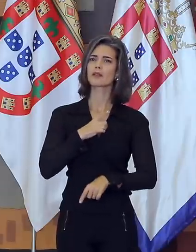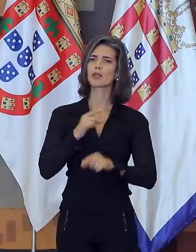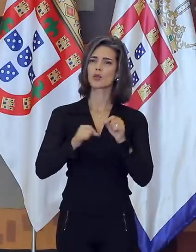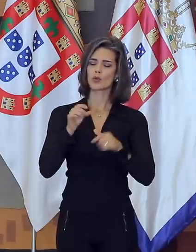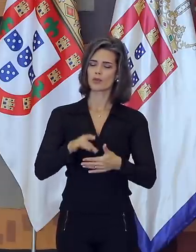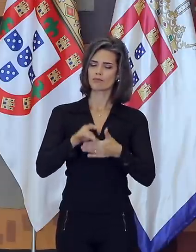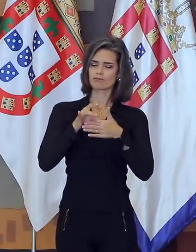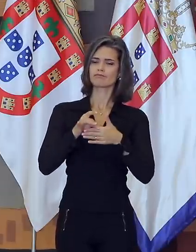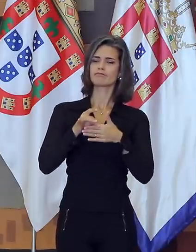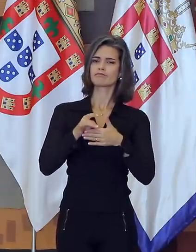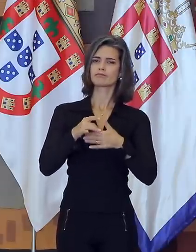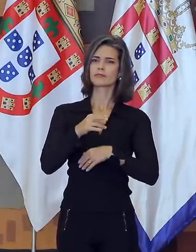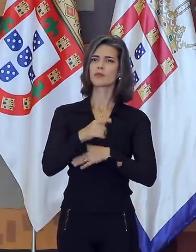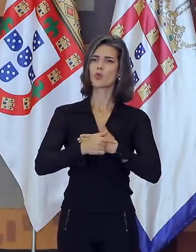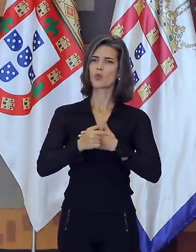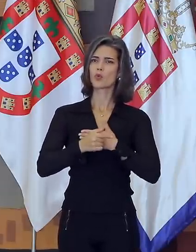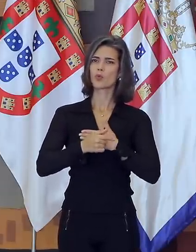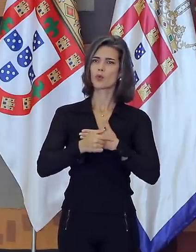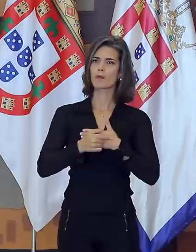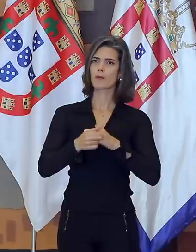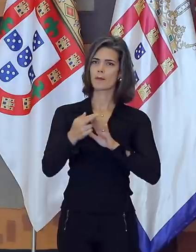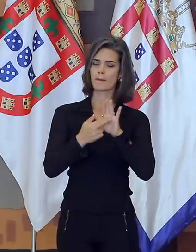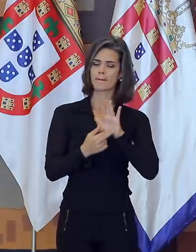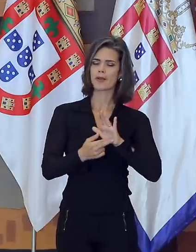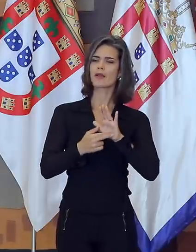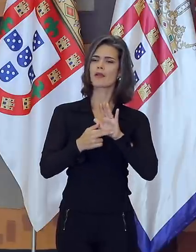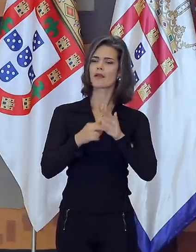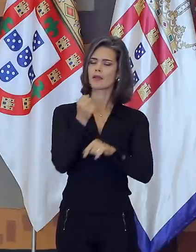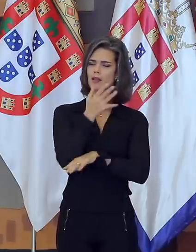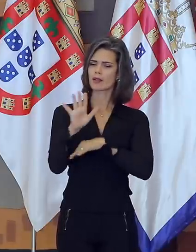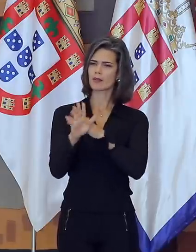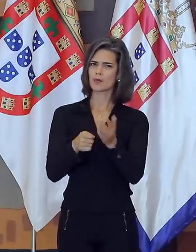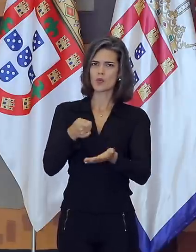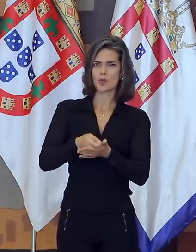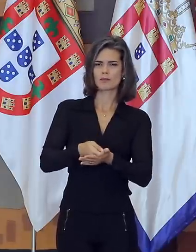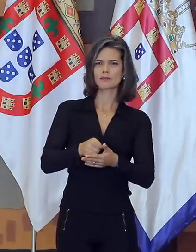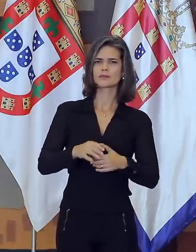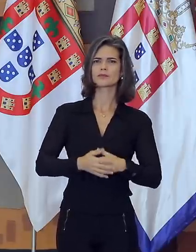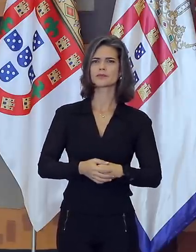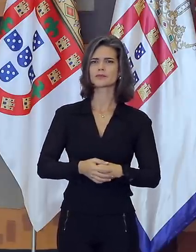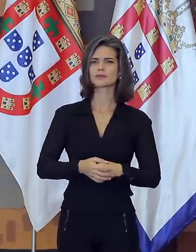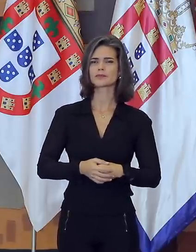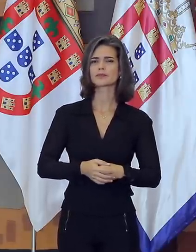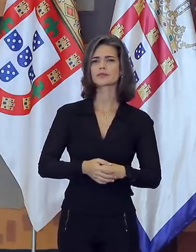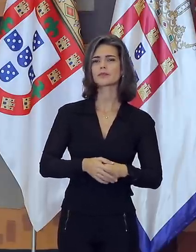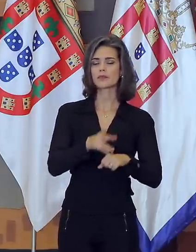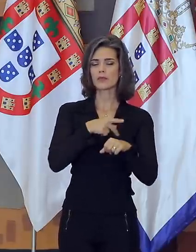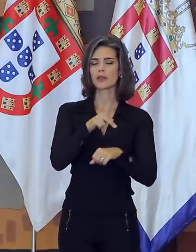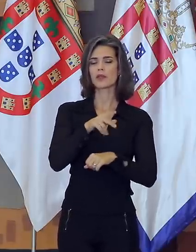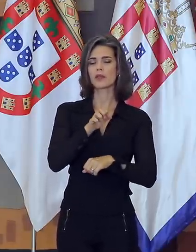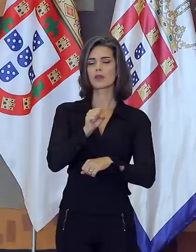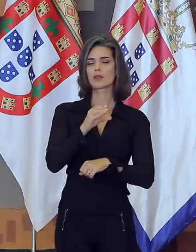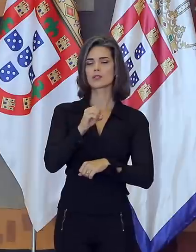nos dão uma das legislações ambientais mais rigorosas do mundo. O Brasil, que irá à COP26, na Escócia, é um país que